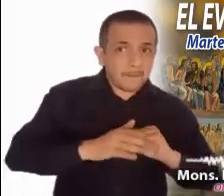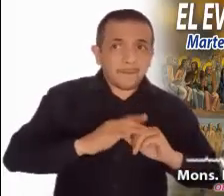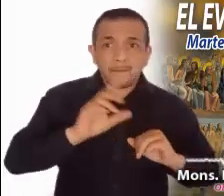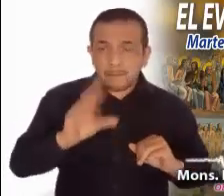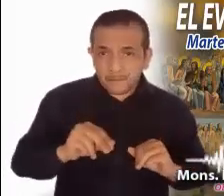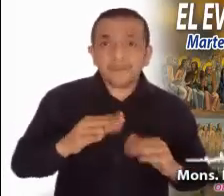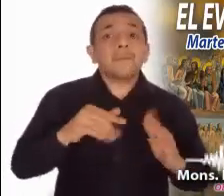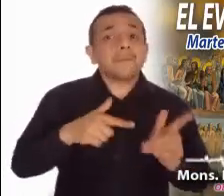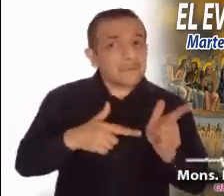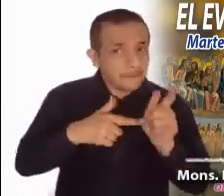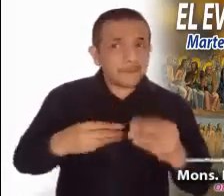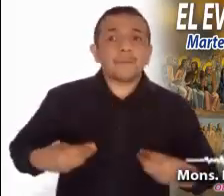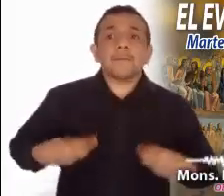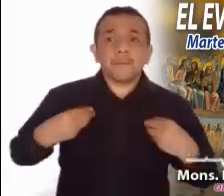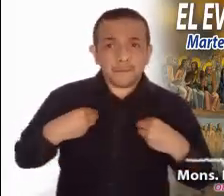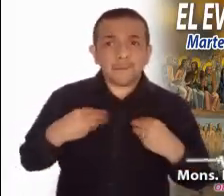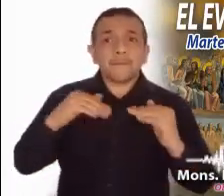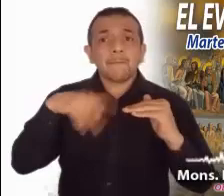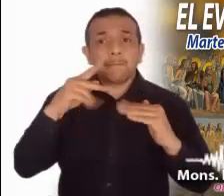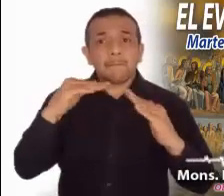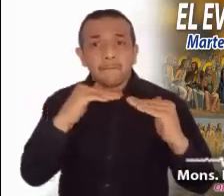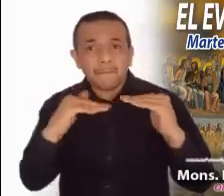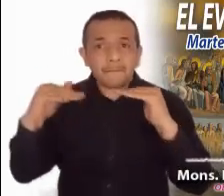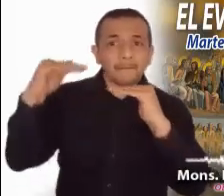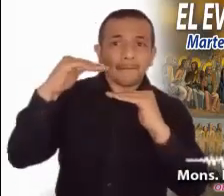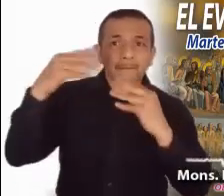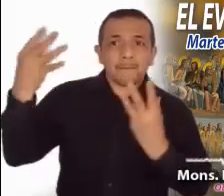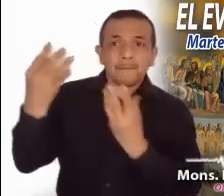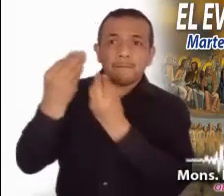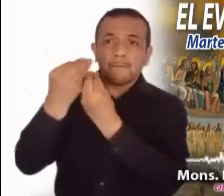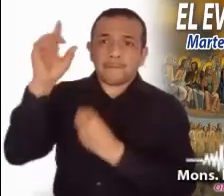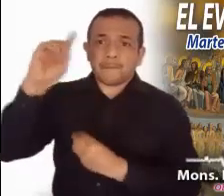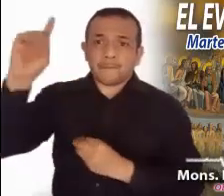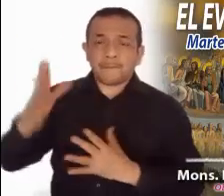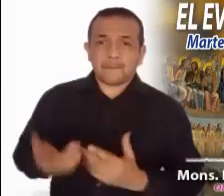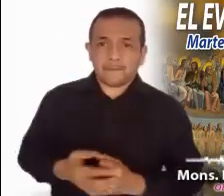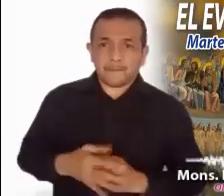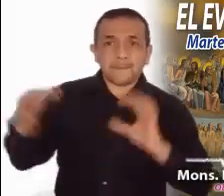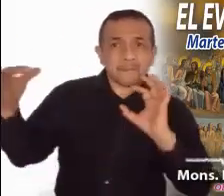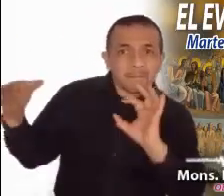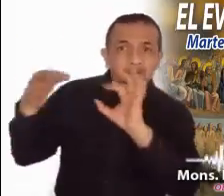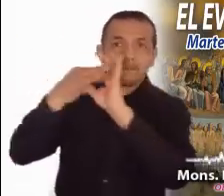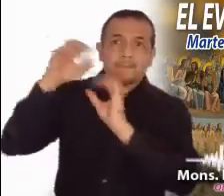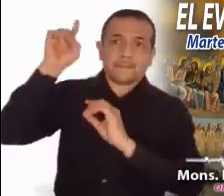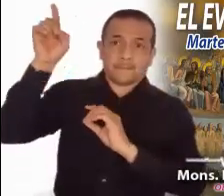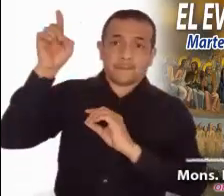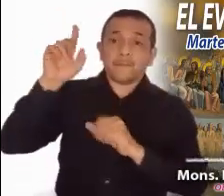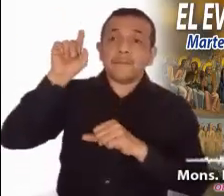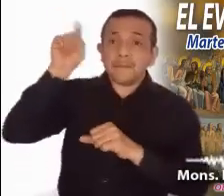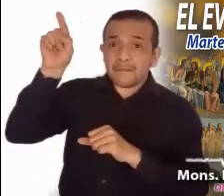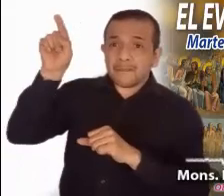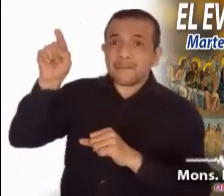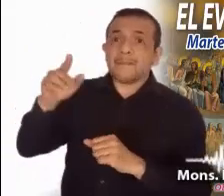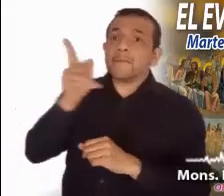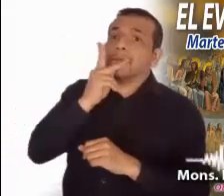calidad superior mediante la cual se entra en plena comunión con Dios. Él es la fuente primordial